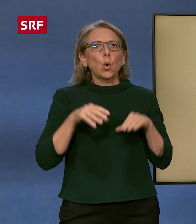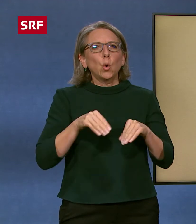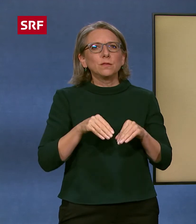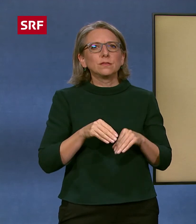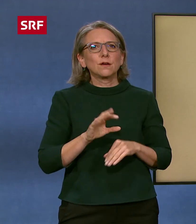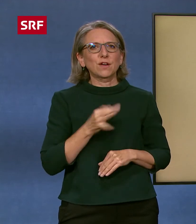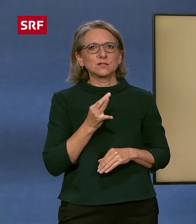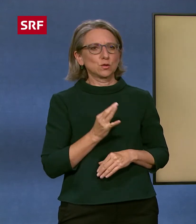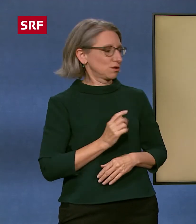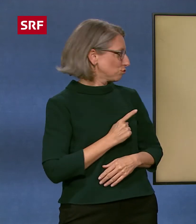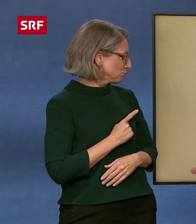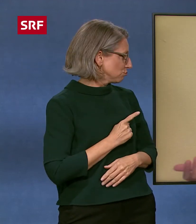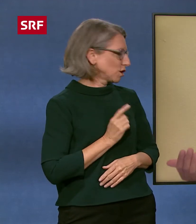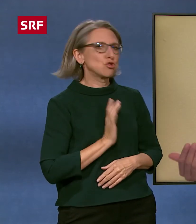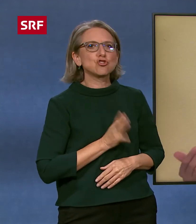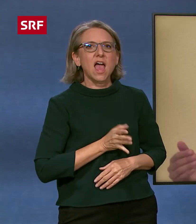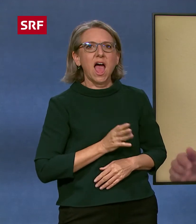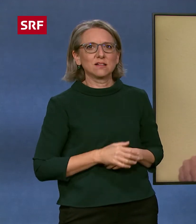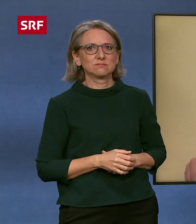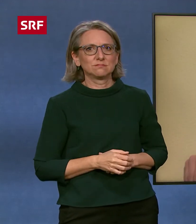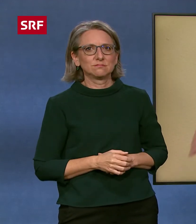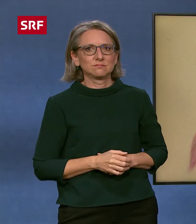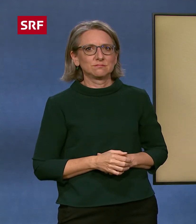und Hund auf Deutsch ist so.